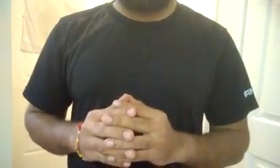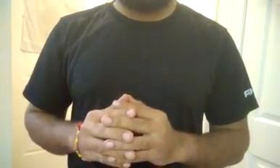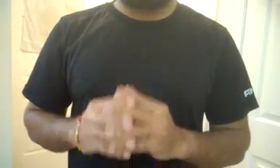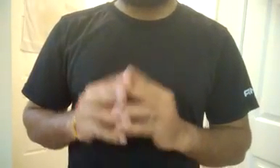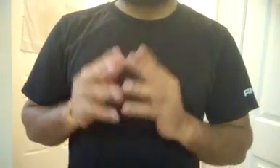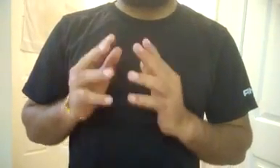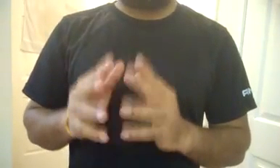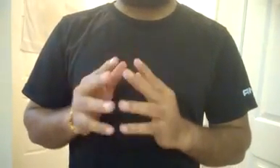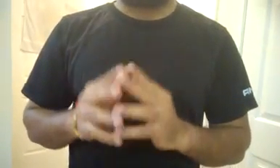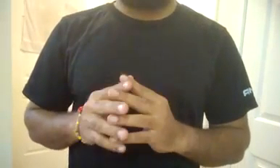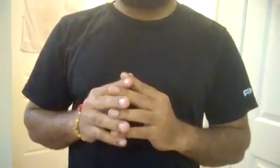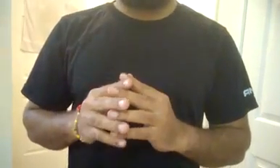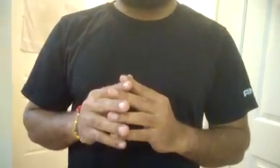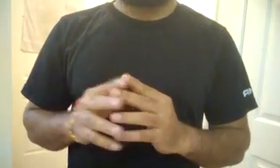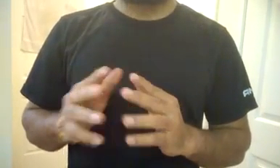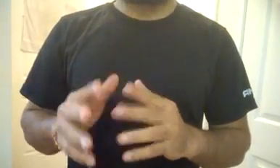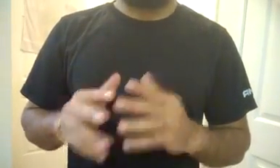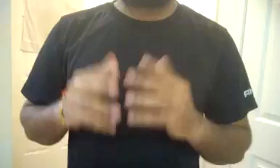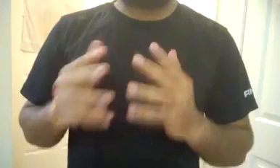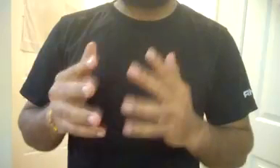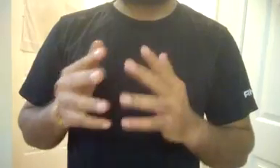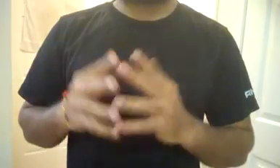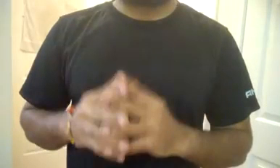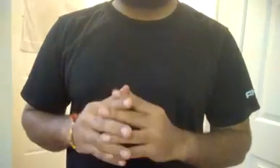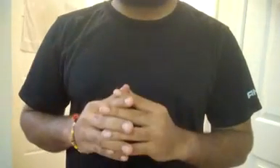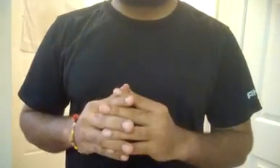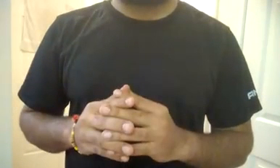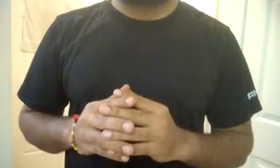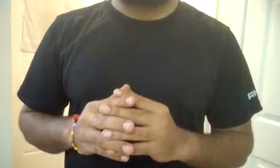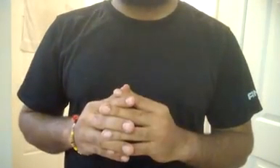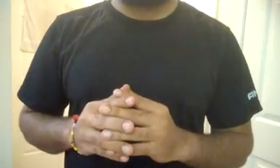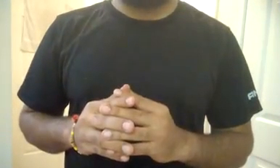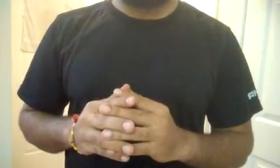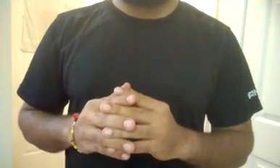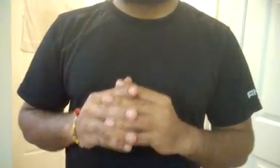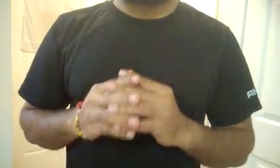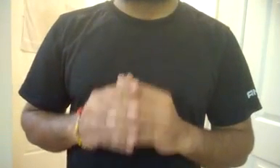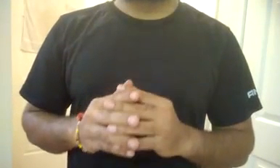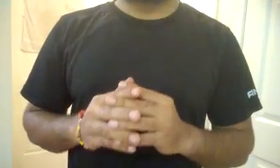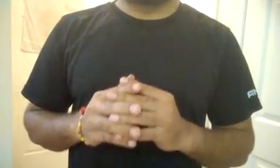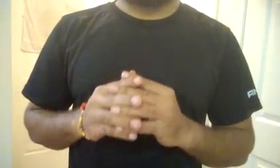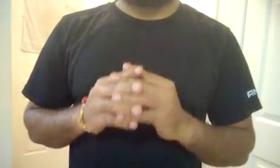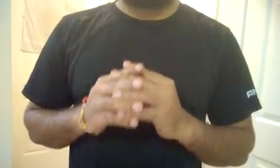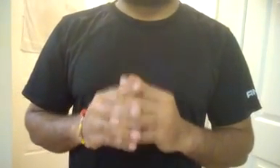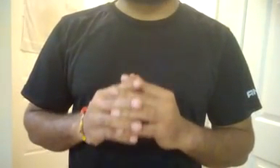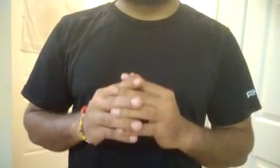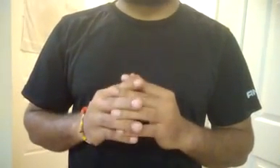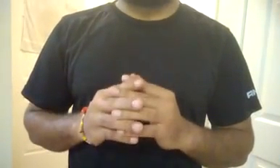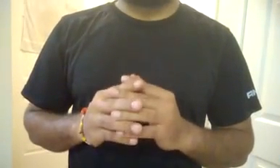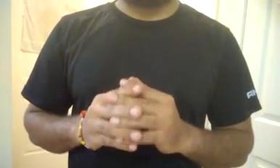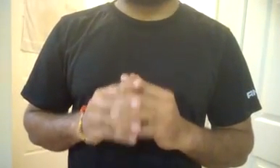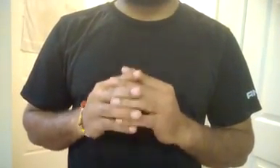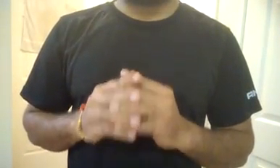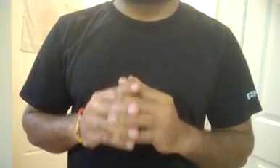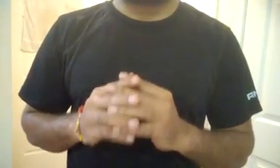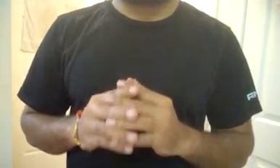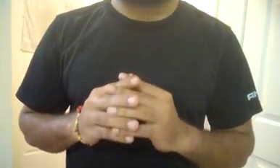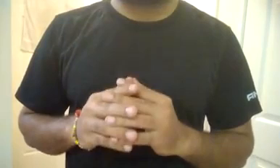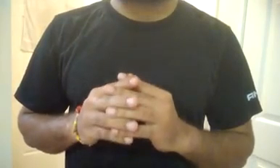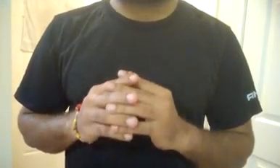काला धन एक सीमा से अधिक बढ़ जाता है, तो उसको खतम करने के लिए वी मुद्री करन का